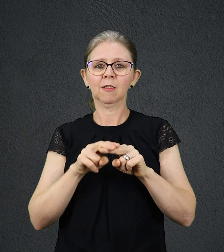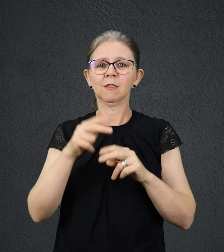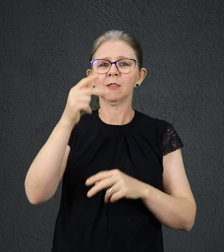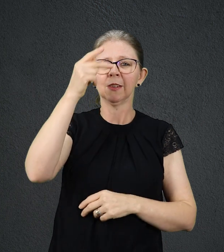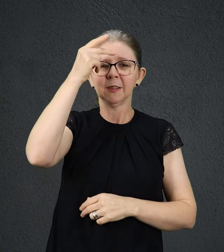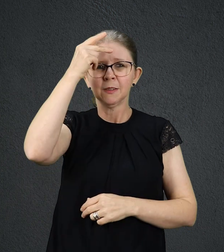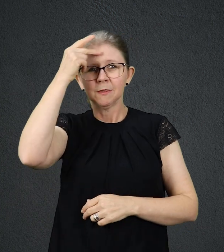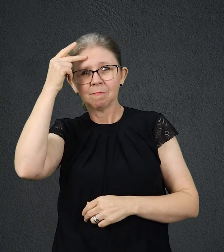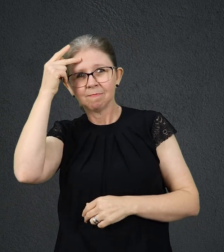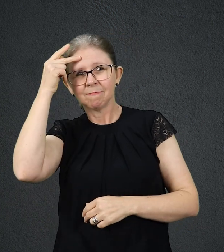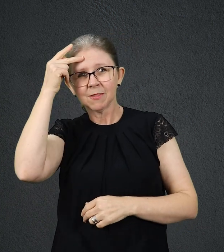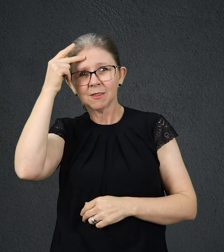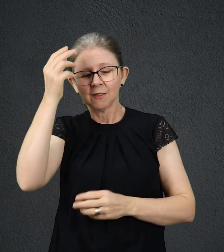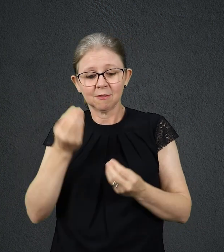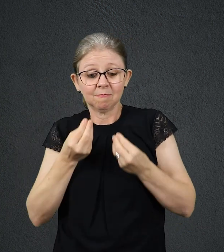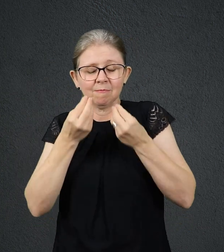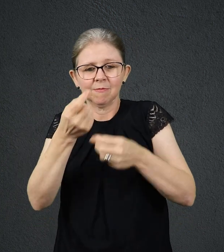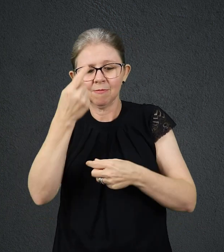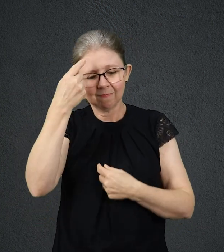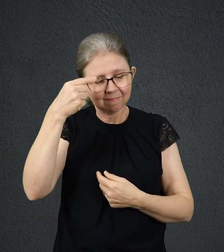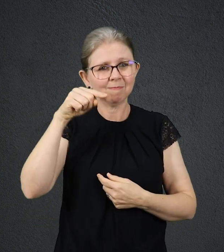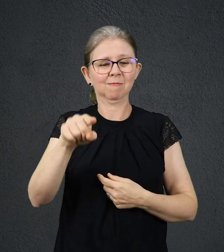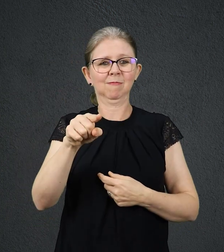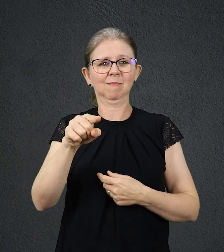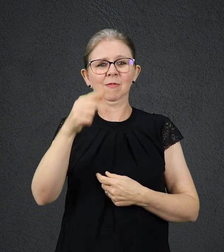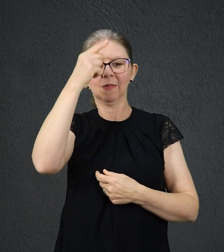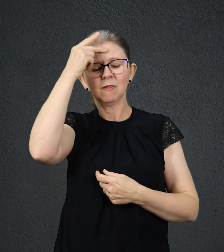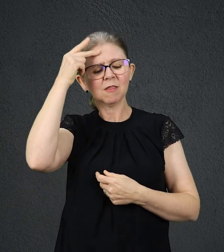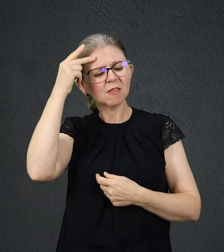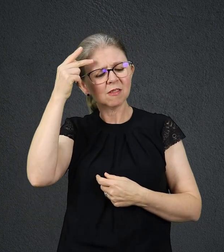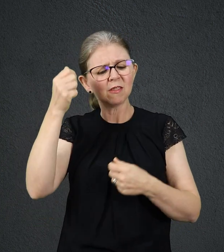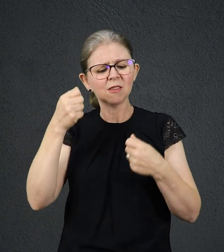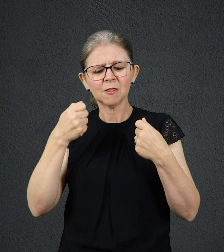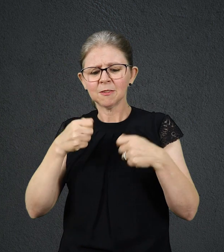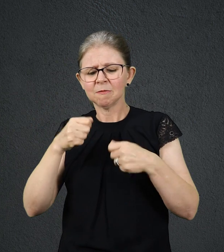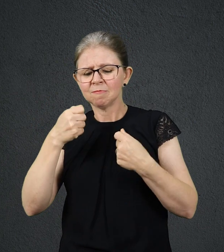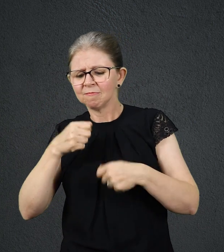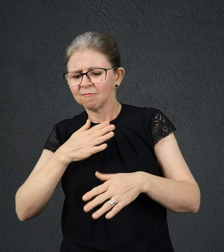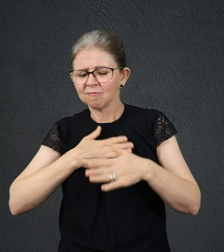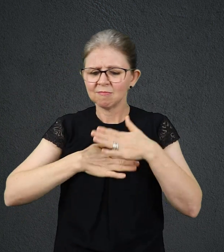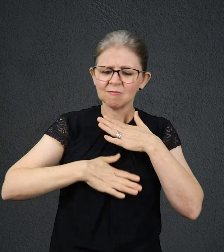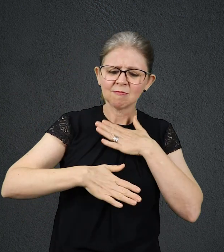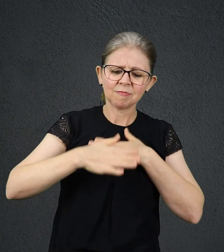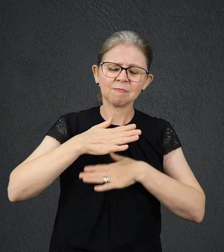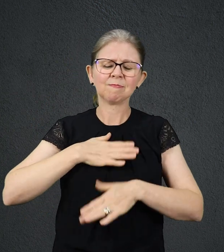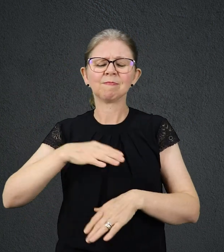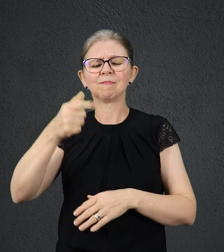desafiando as pessoas da sua época a acalmar seus pensamentos e tranquilizar seus corações. Era